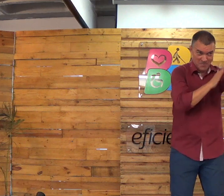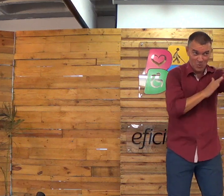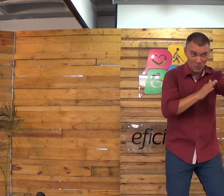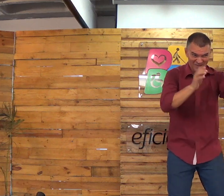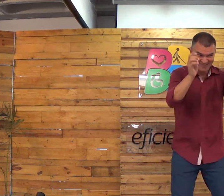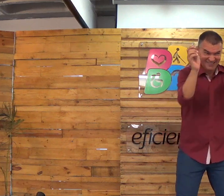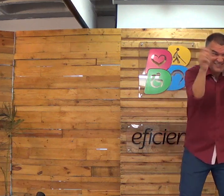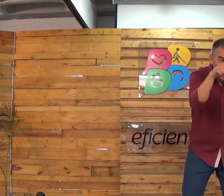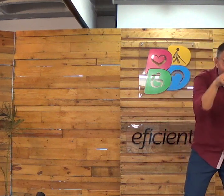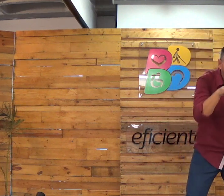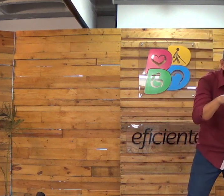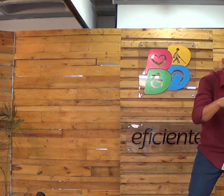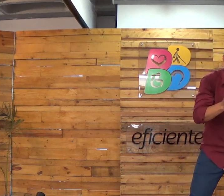Eu pergunto para vocês,